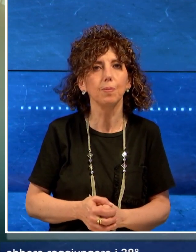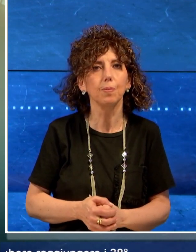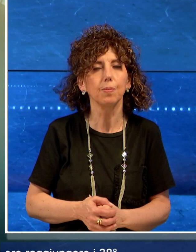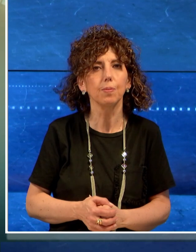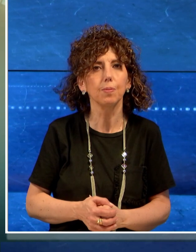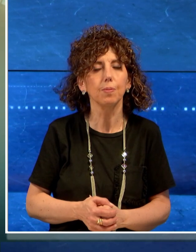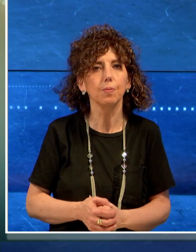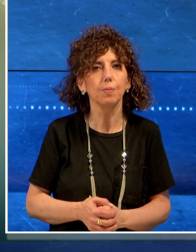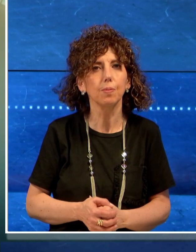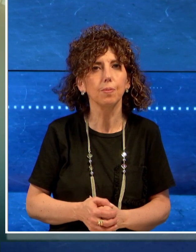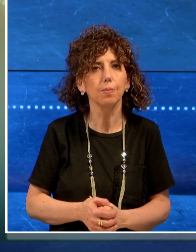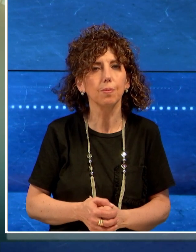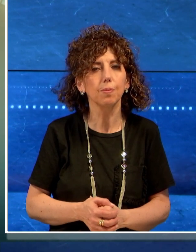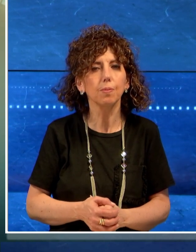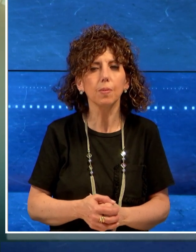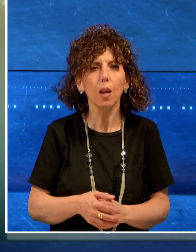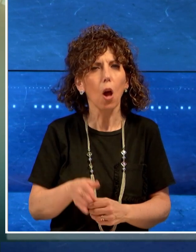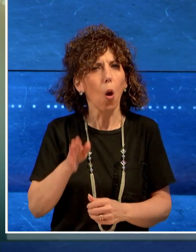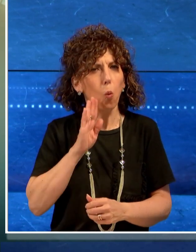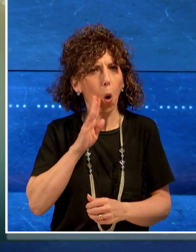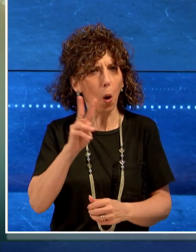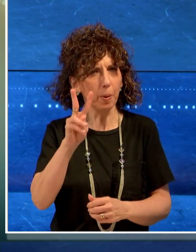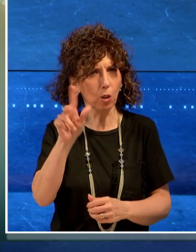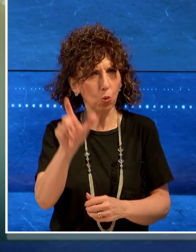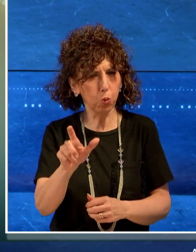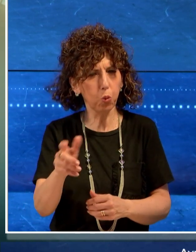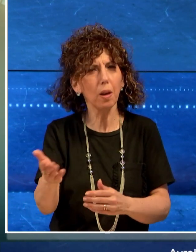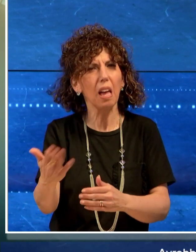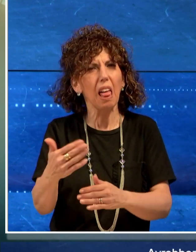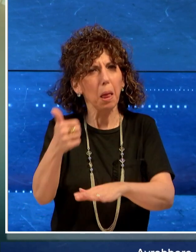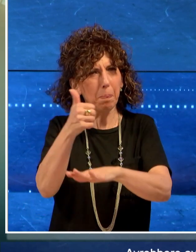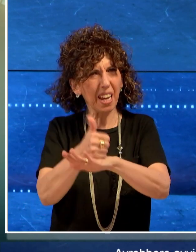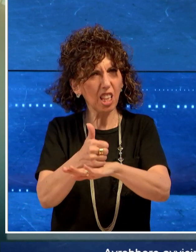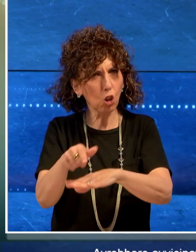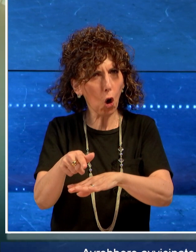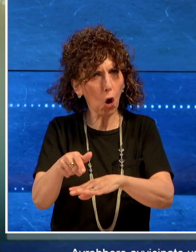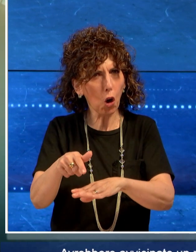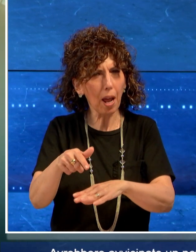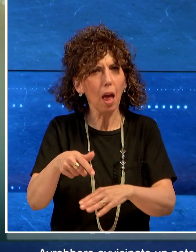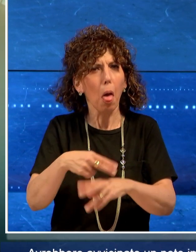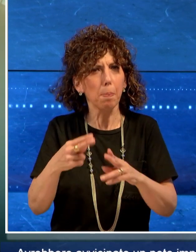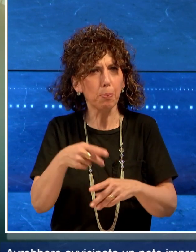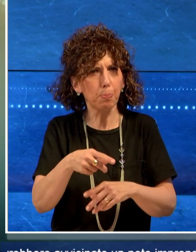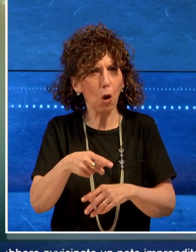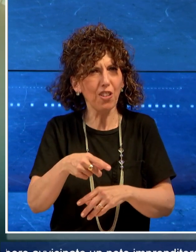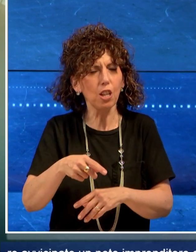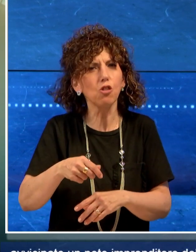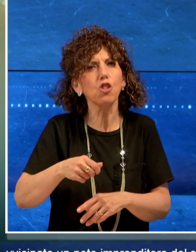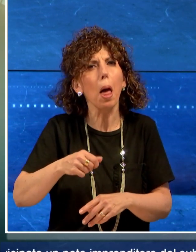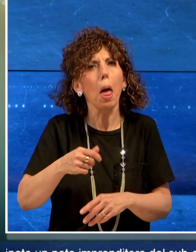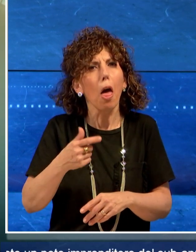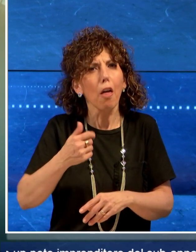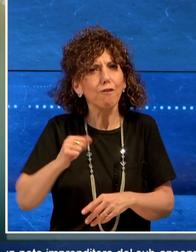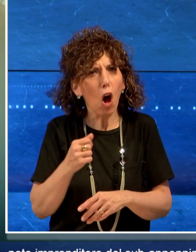Avrebbero avvicinato un noto imprenditore del sub Appennino Dauno chiedendo di versare la somma di 20.000